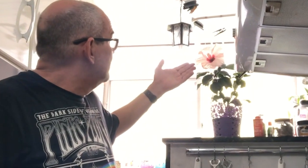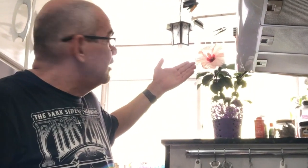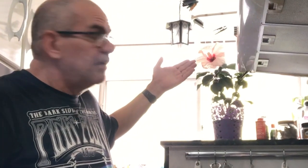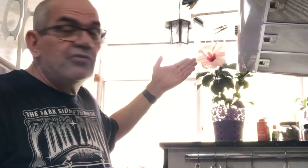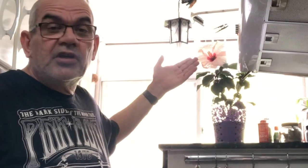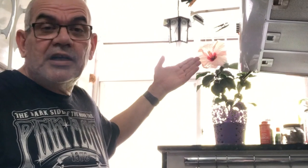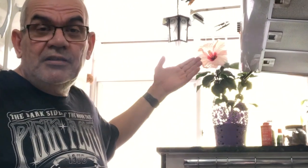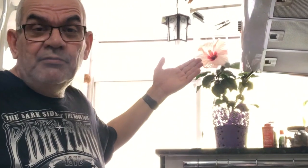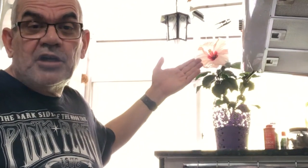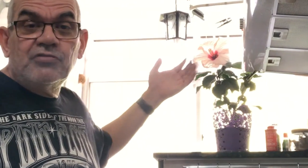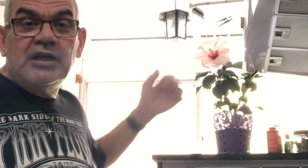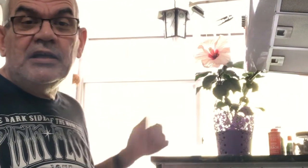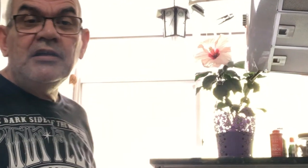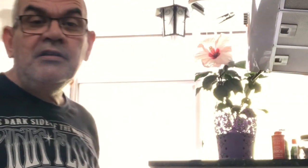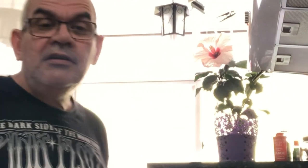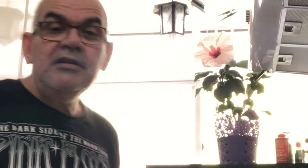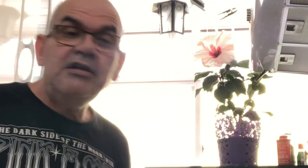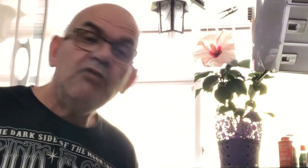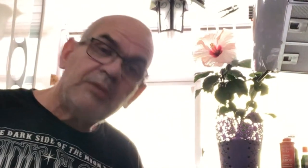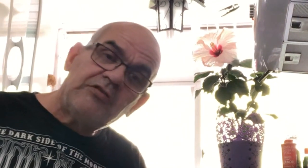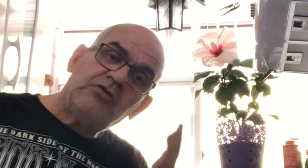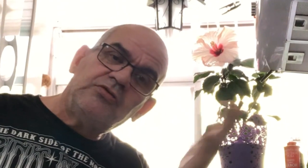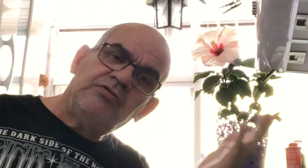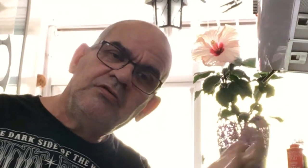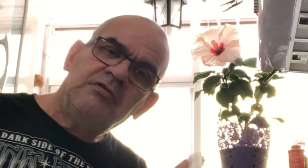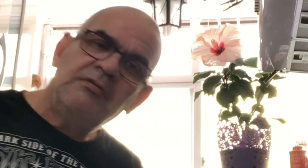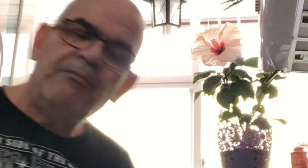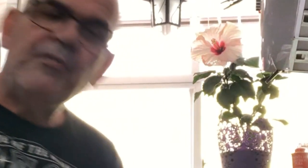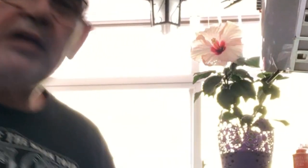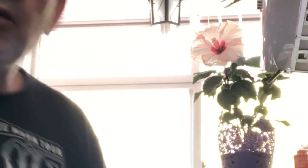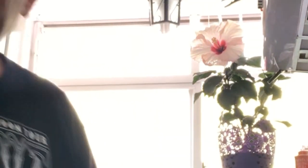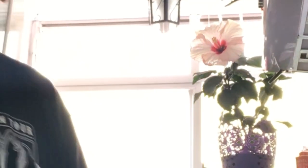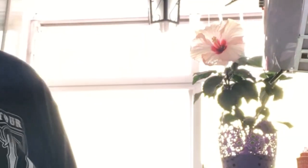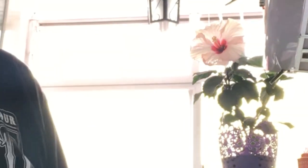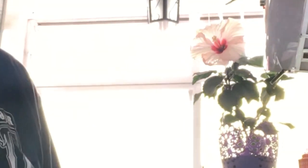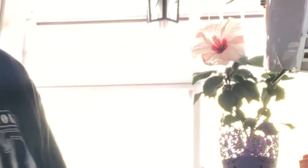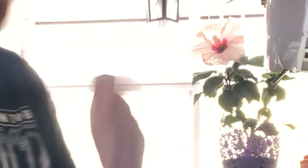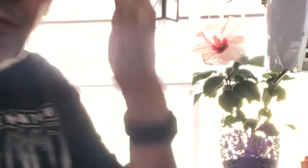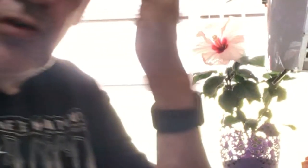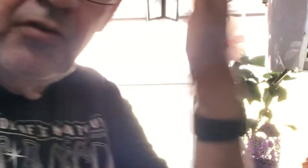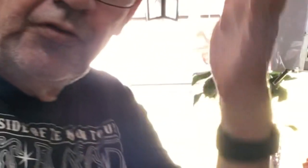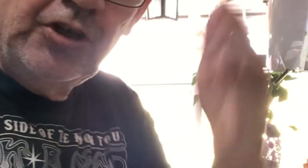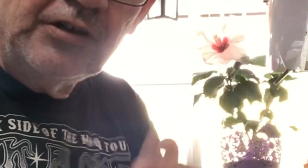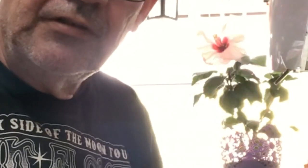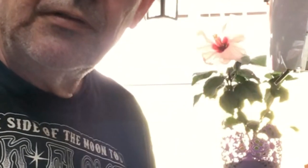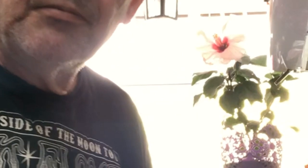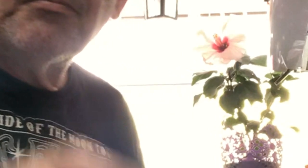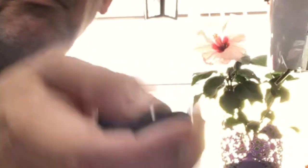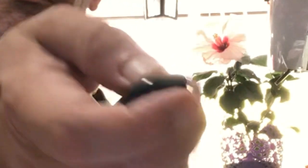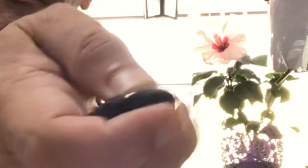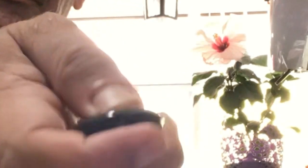Um cenário para ajudar, né? E um abraço a todos. Até o próximo vídeo e... Fui! Fui!